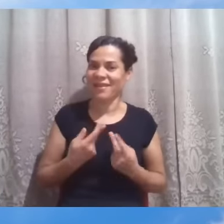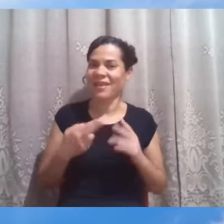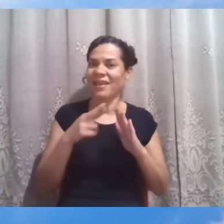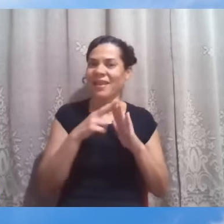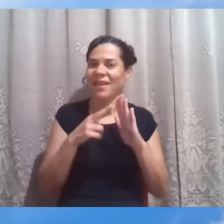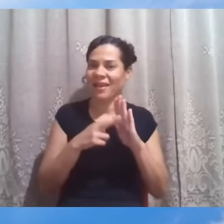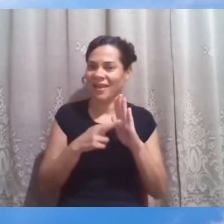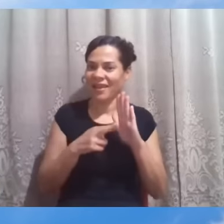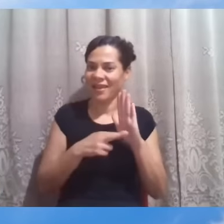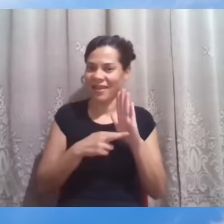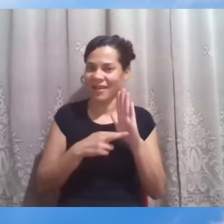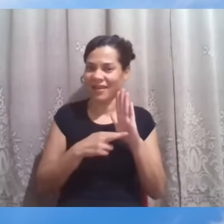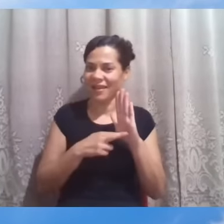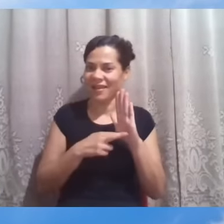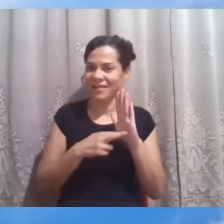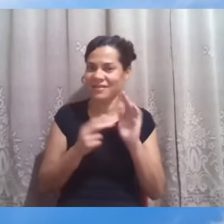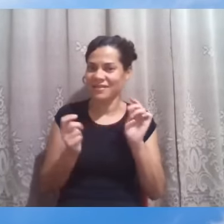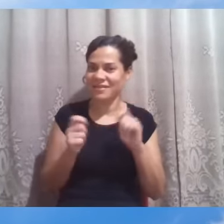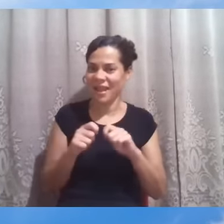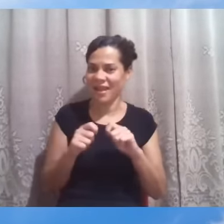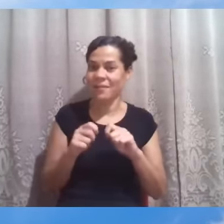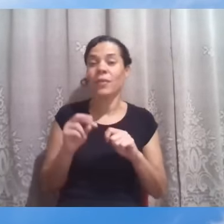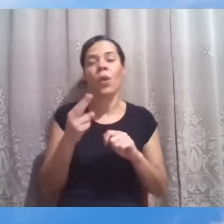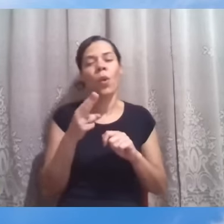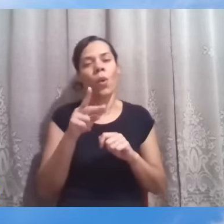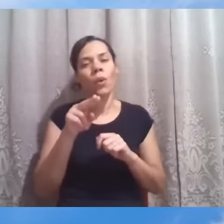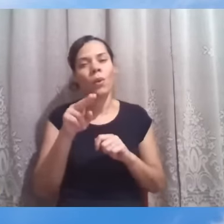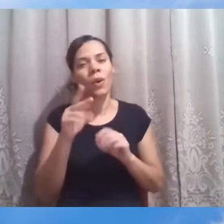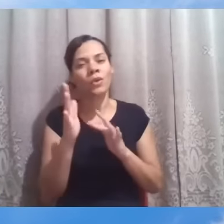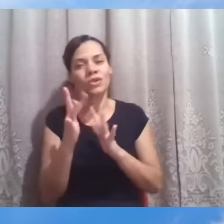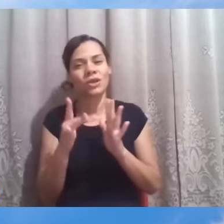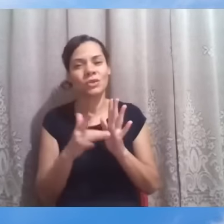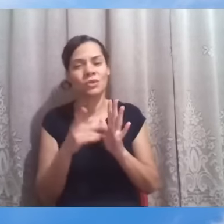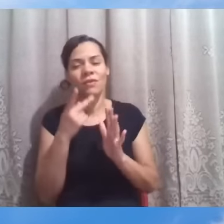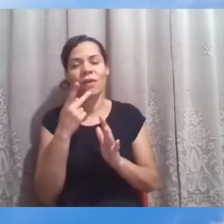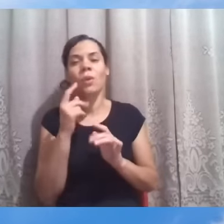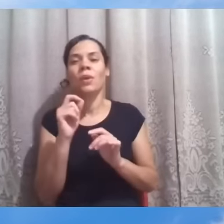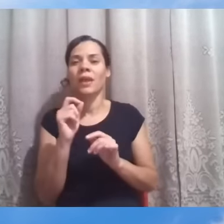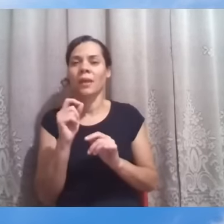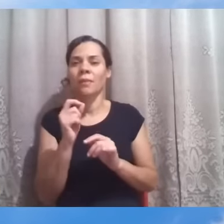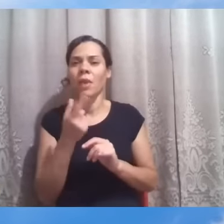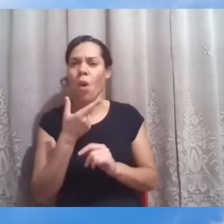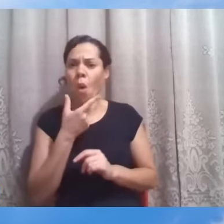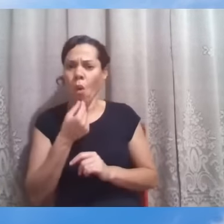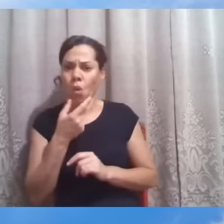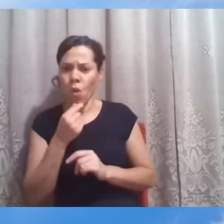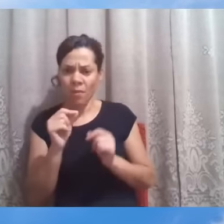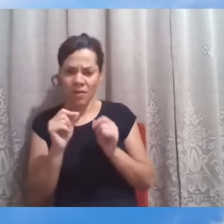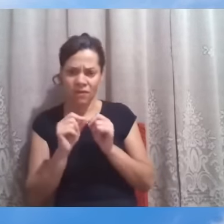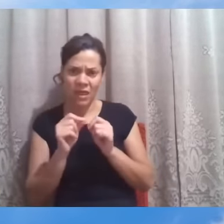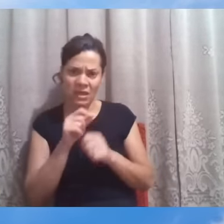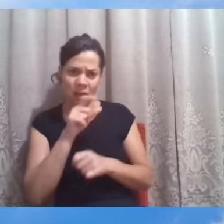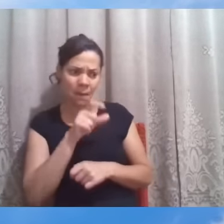Ou, como ele diz de outra maneira, o homem foi feito para o sábado ou o sábado foi feito para o homem?